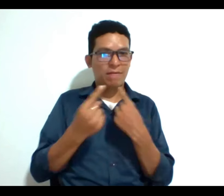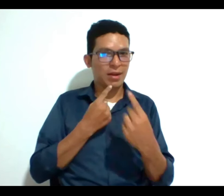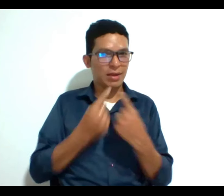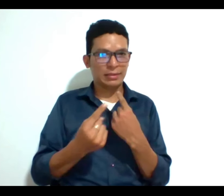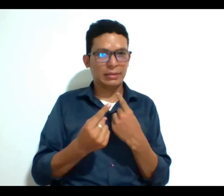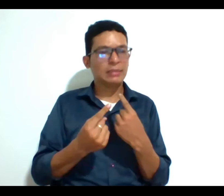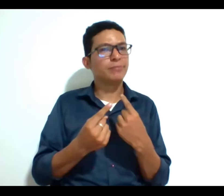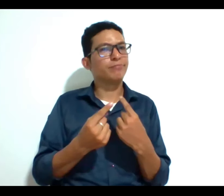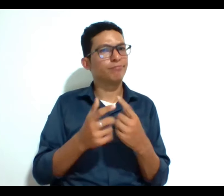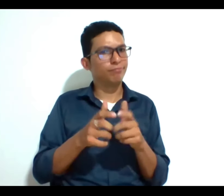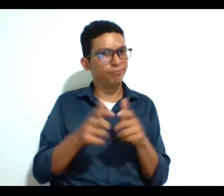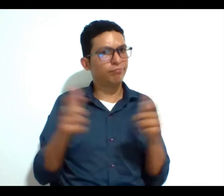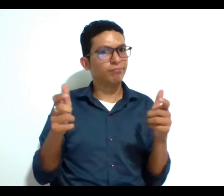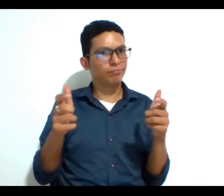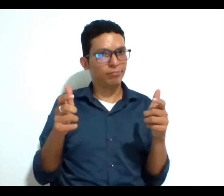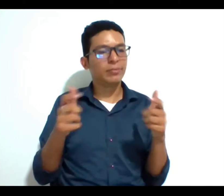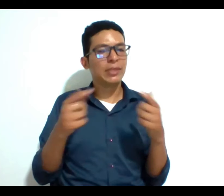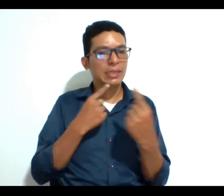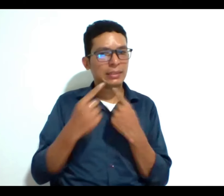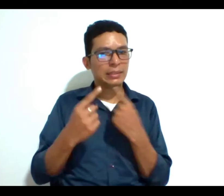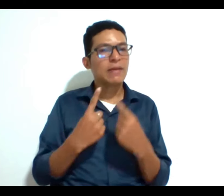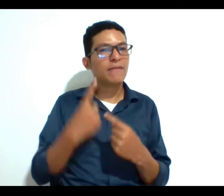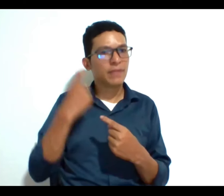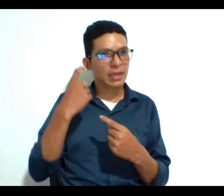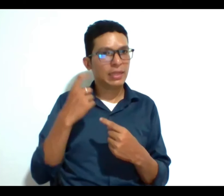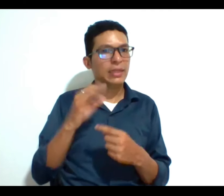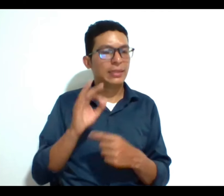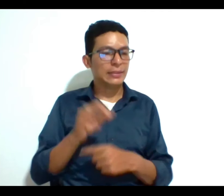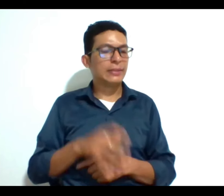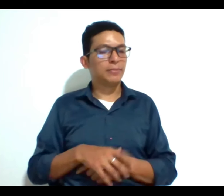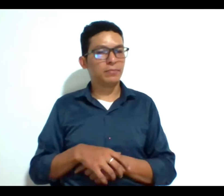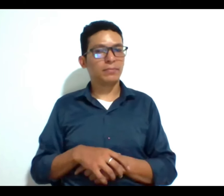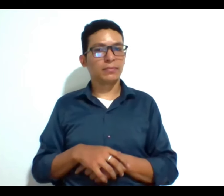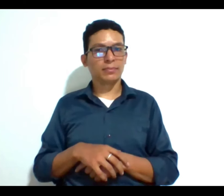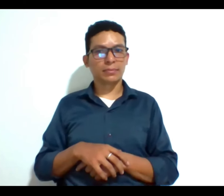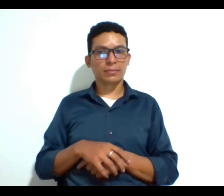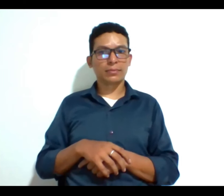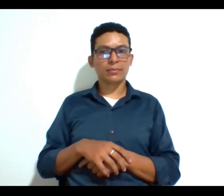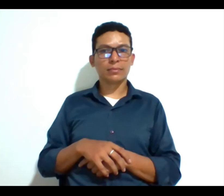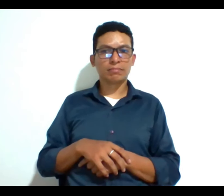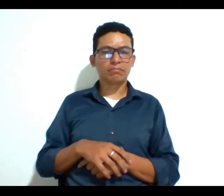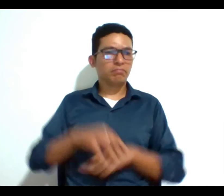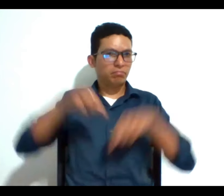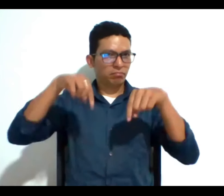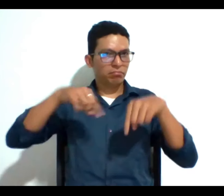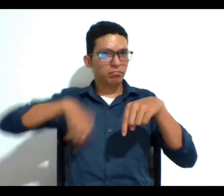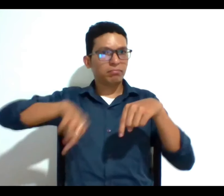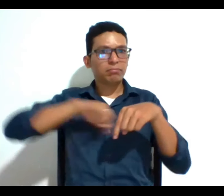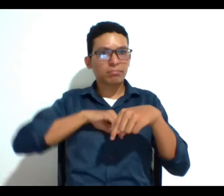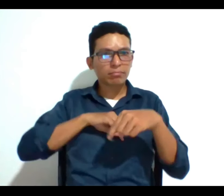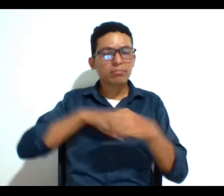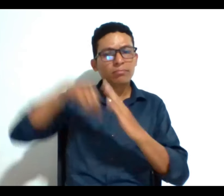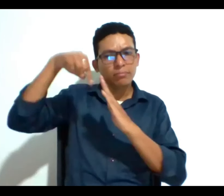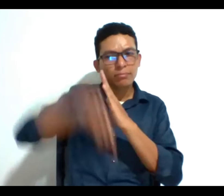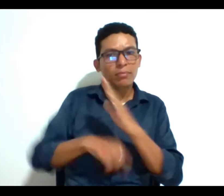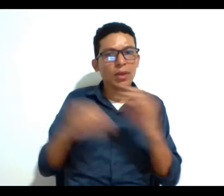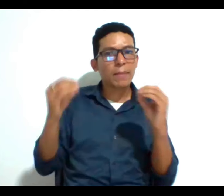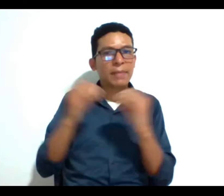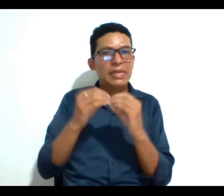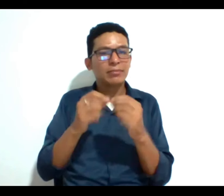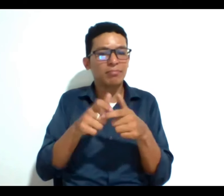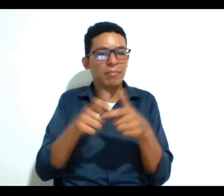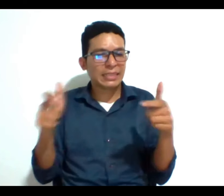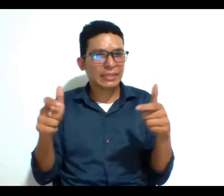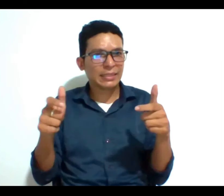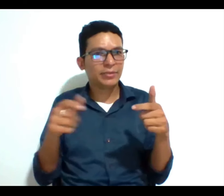mucho por conversar mucha tela por cortar creo que aquí podríamos seguir profundizando en muchas de las cuestiones que